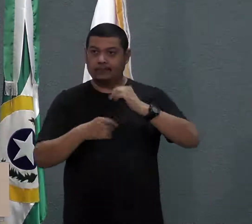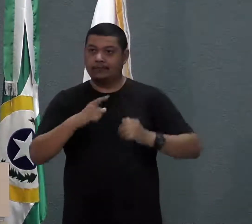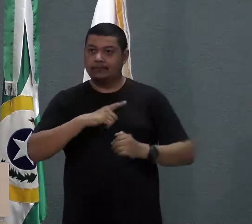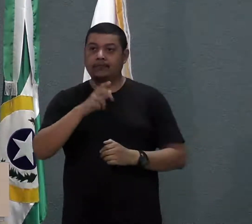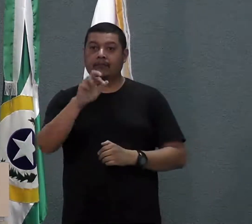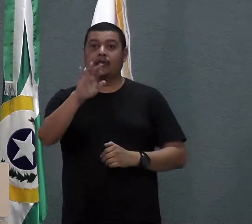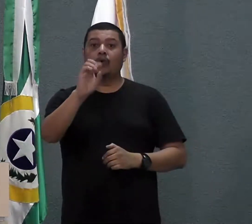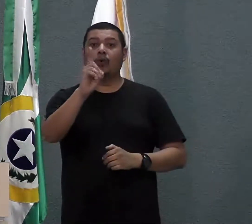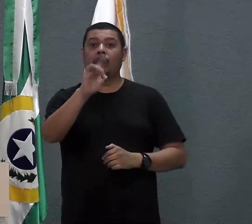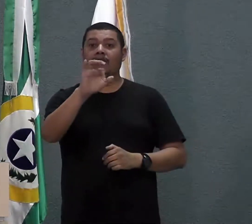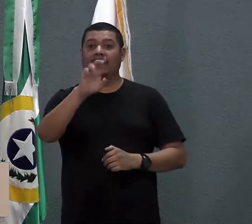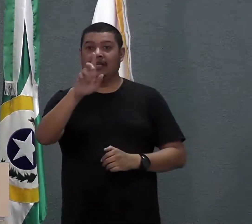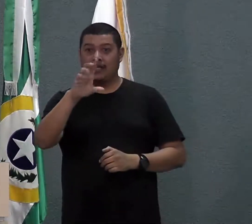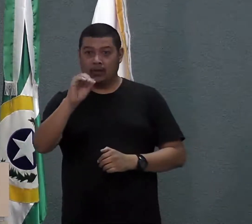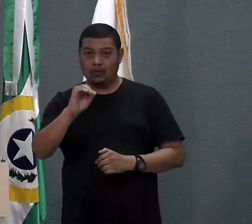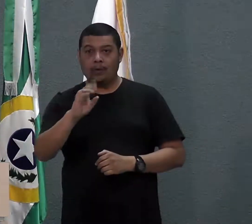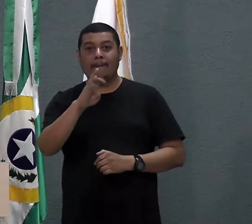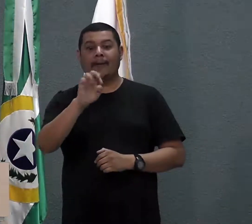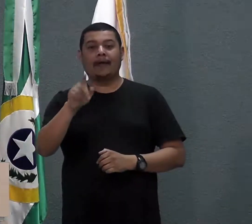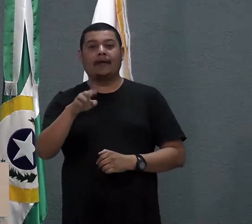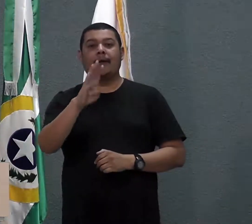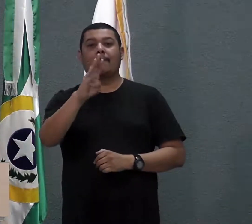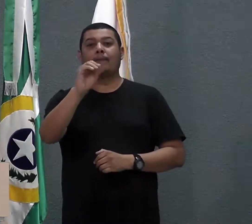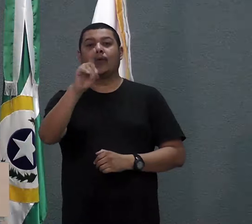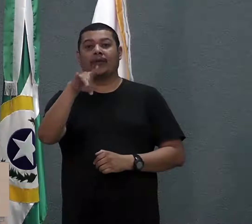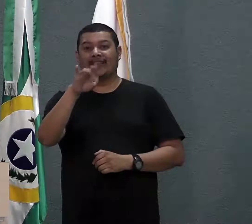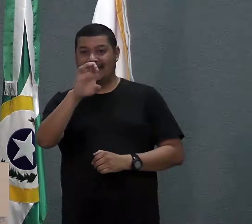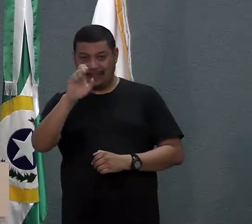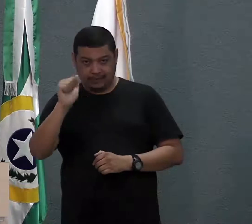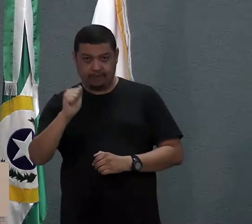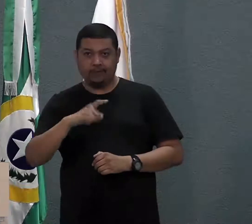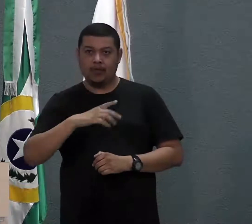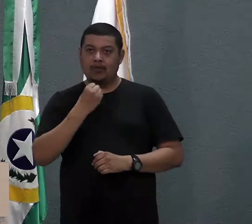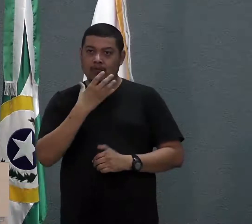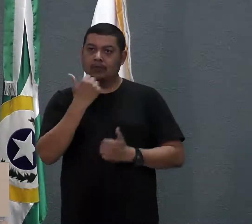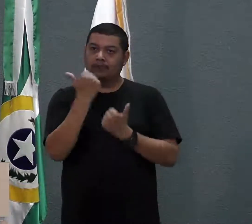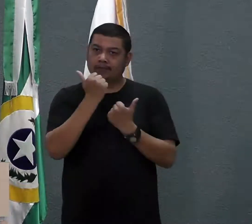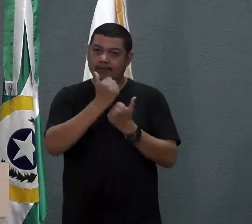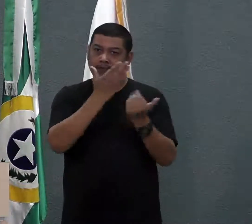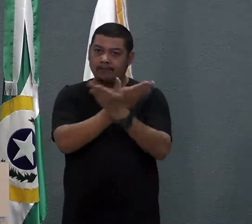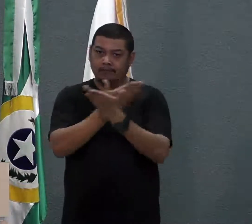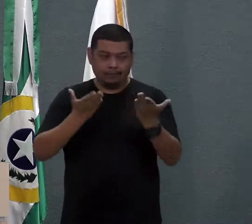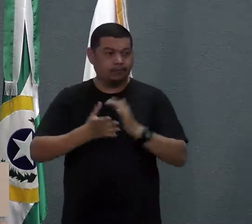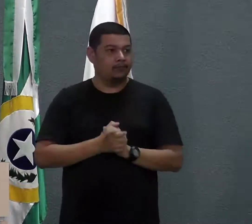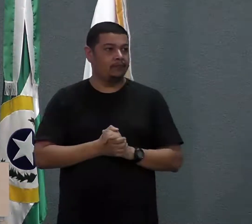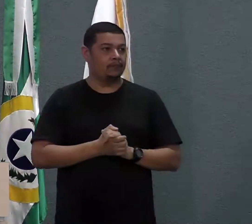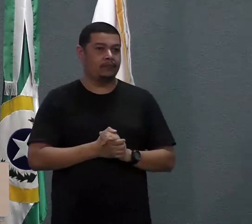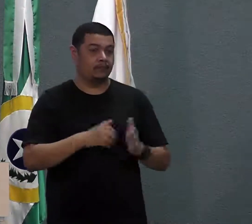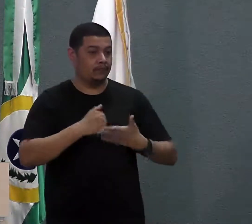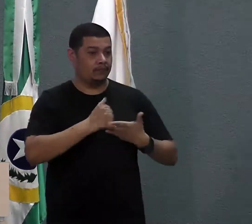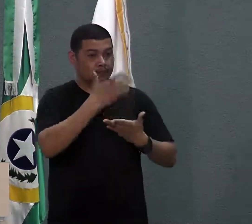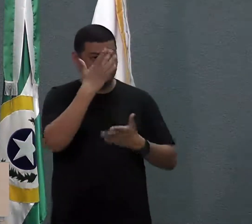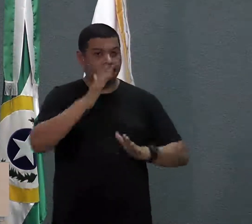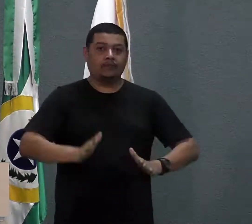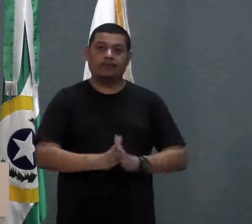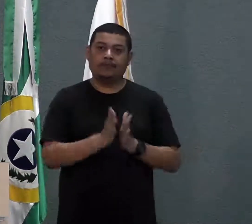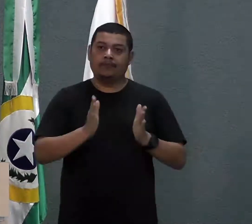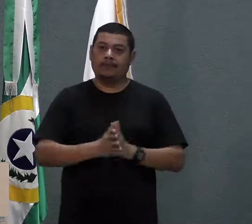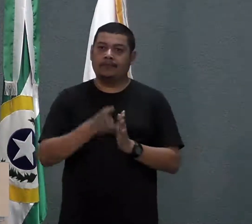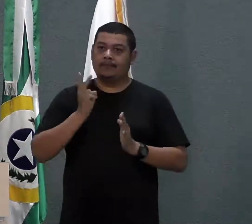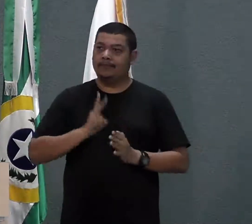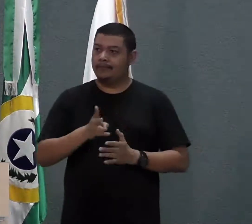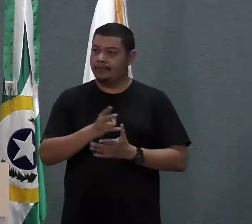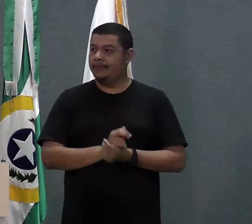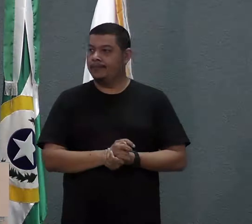parceiro de alguns eventos sociais também aqui na nossa cidade, em prol das pessoas mais carentes, parceiro do Lions.